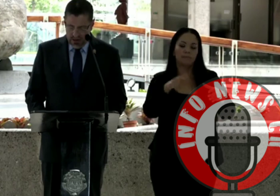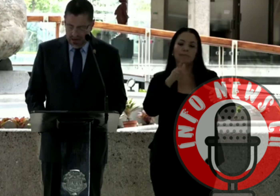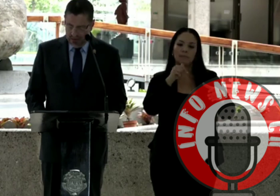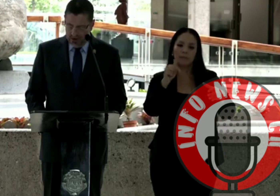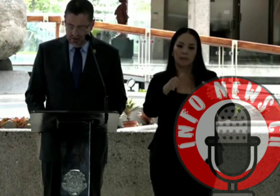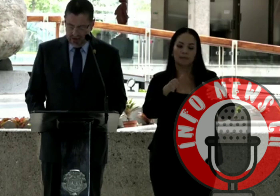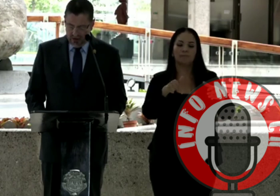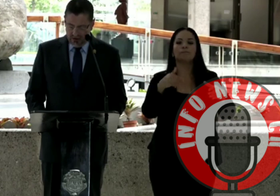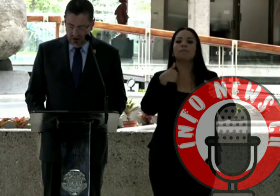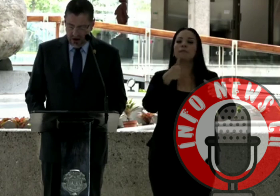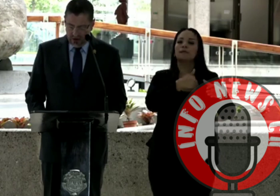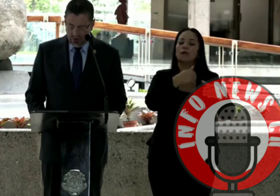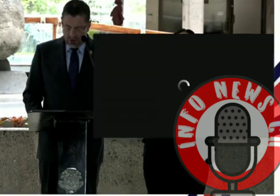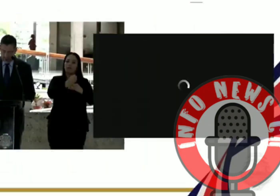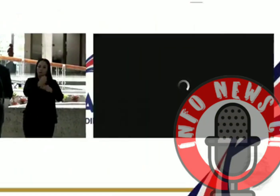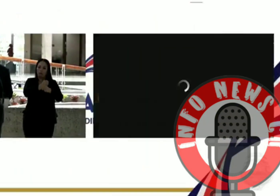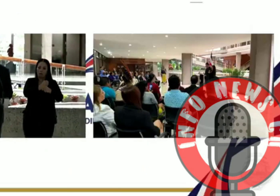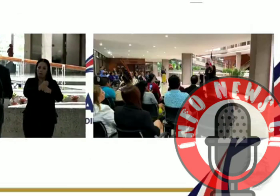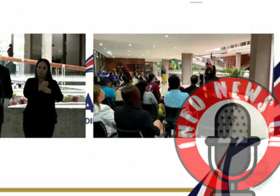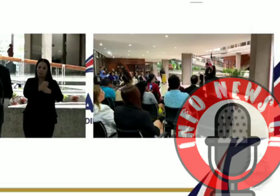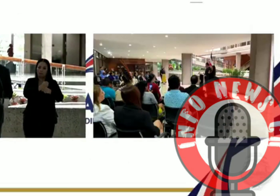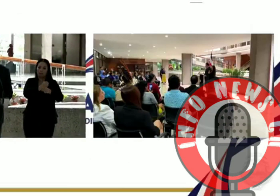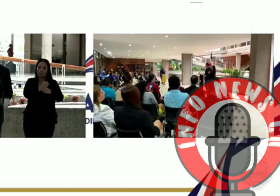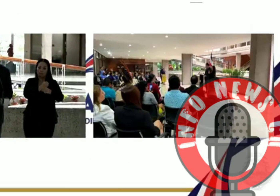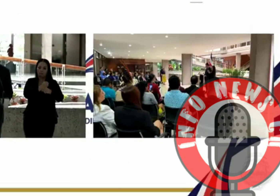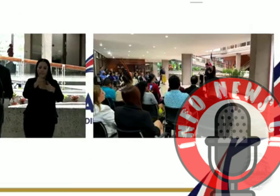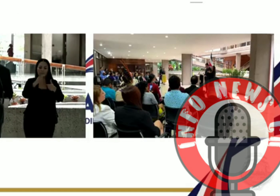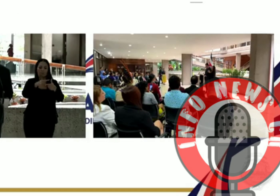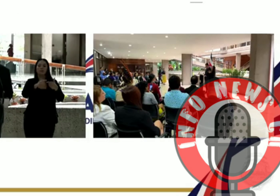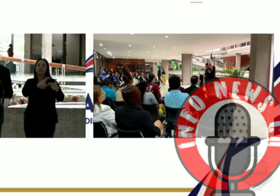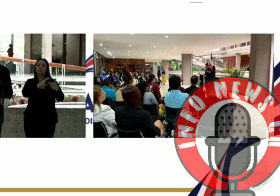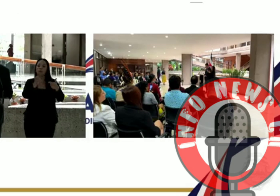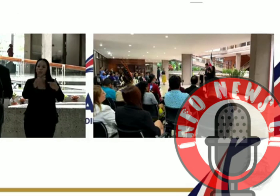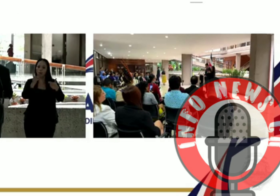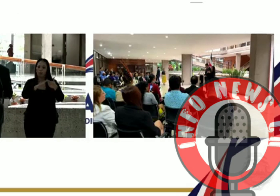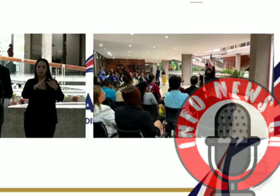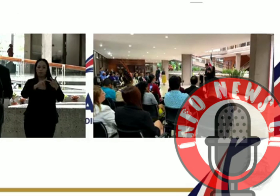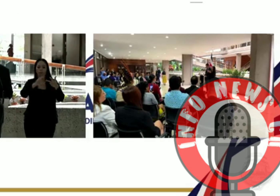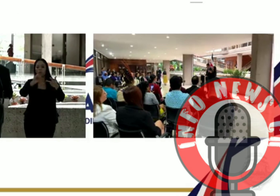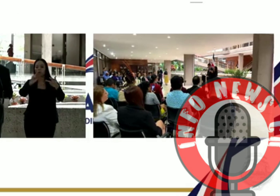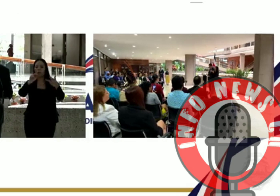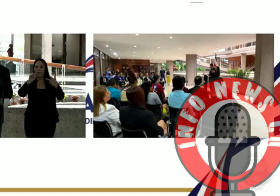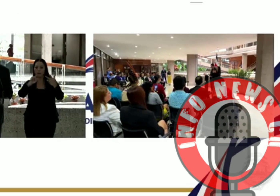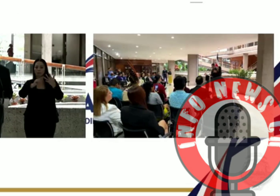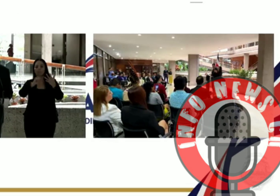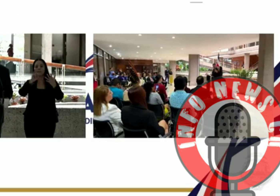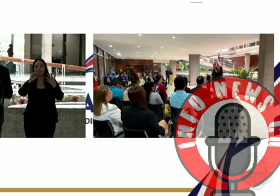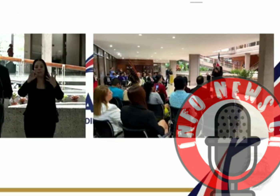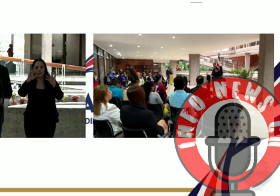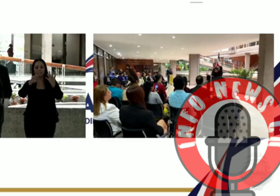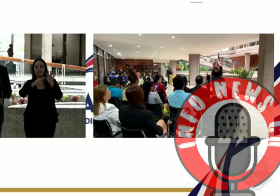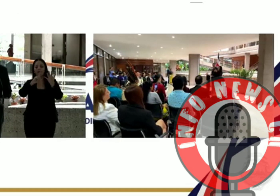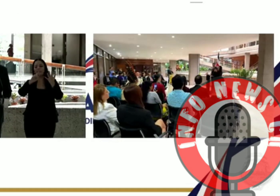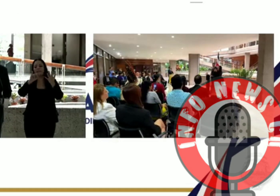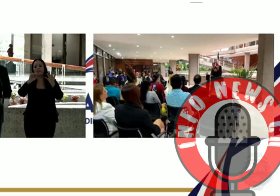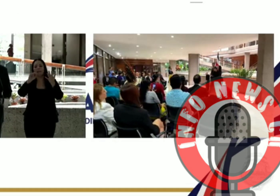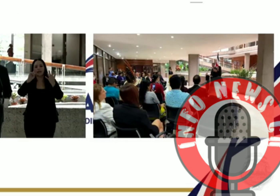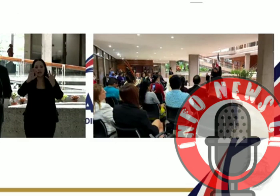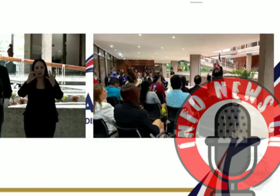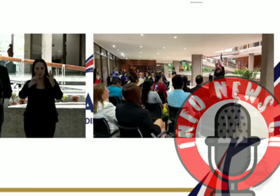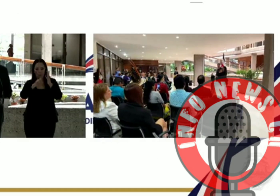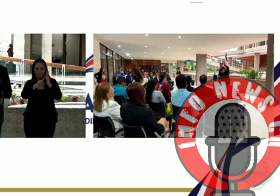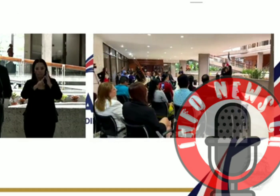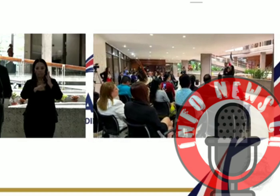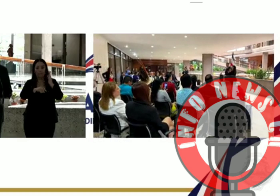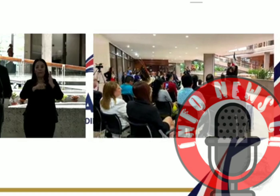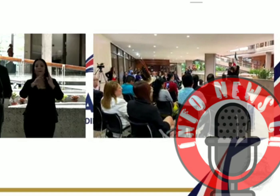el Ministerio del Trabajo, Seguridad Pública, Conay, Inder, Inder Dinadeco, así como